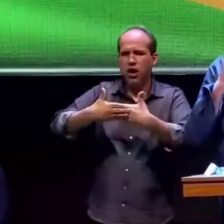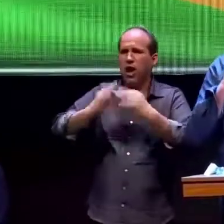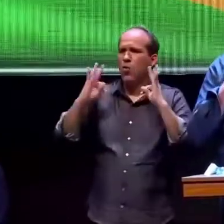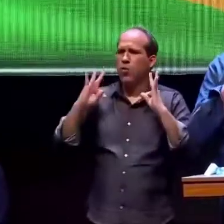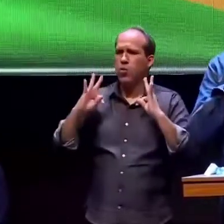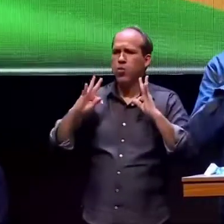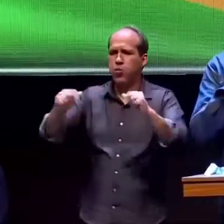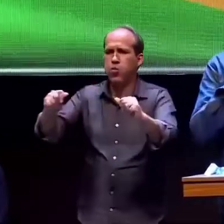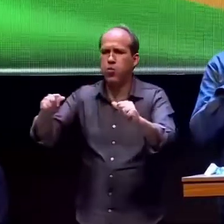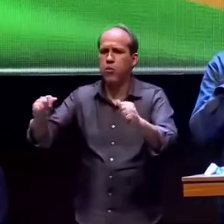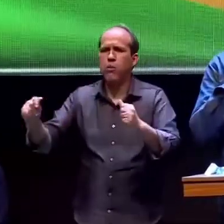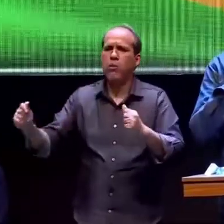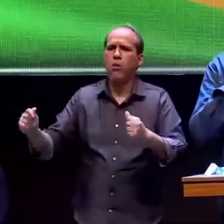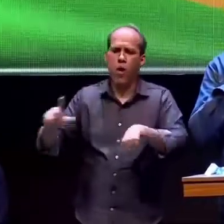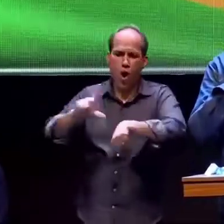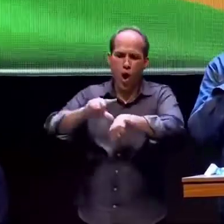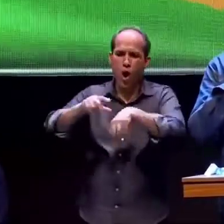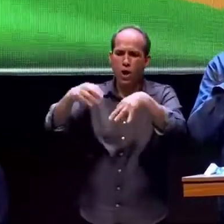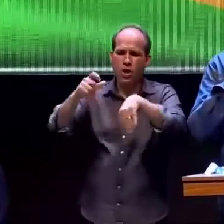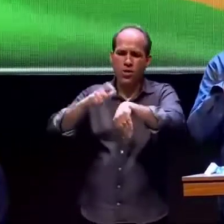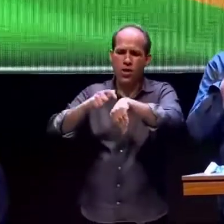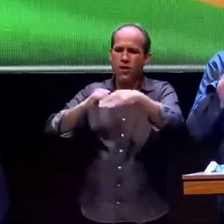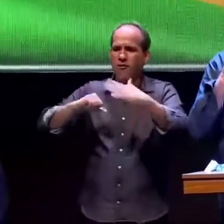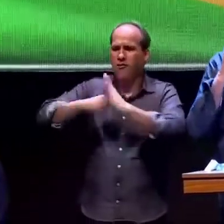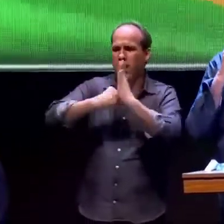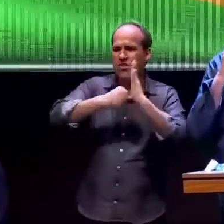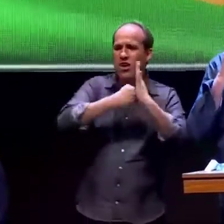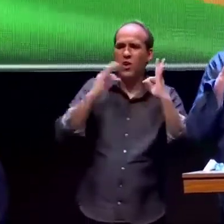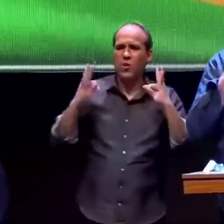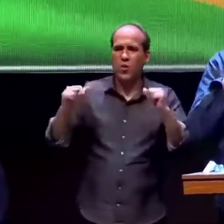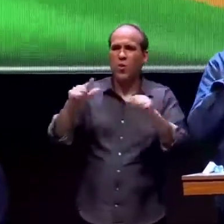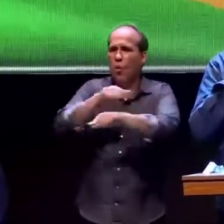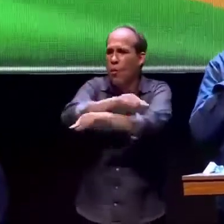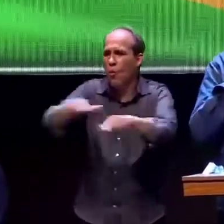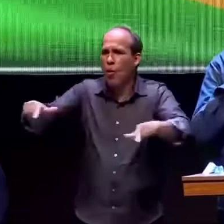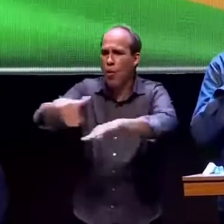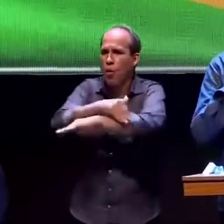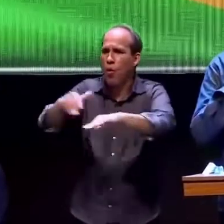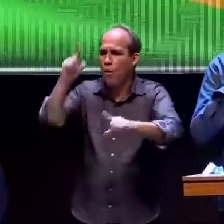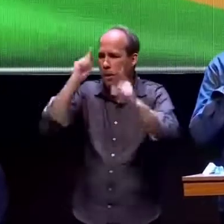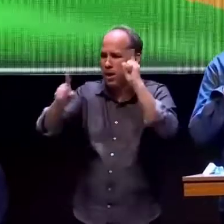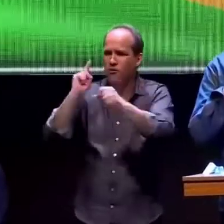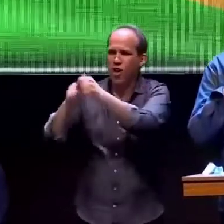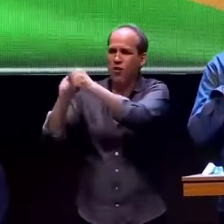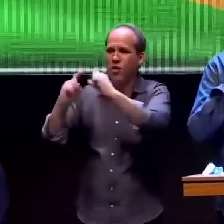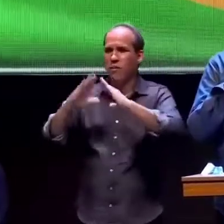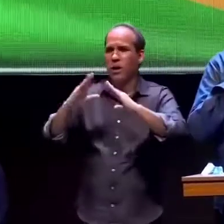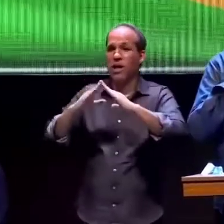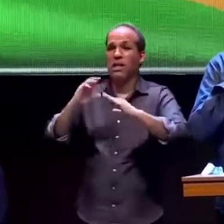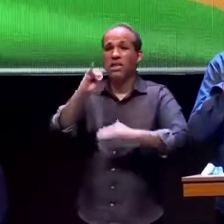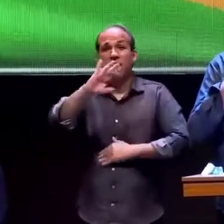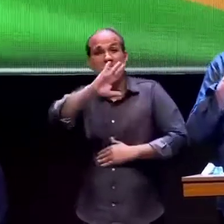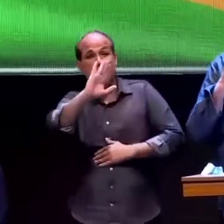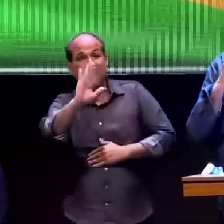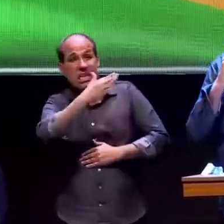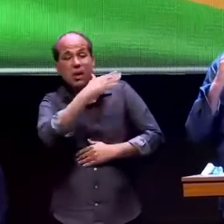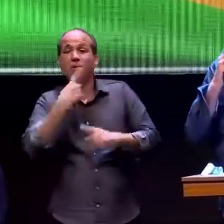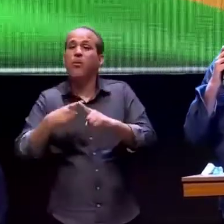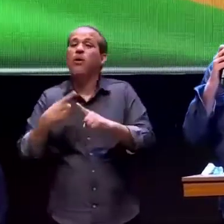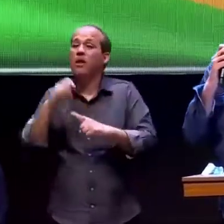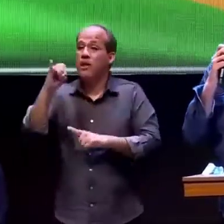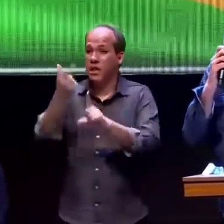lockdown toque de recolher que a gente pela economia tira esse cara daí esse cara que